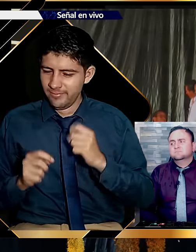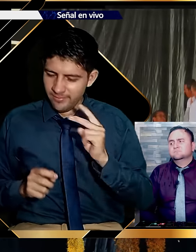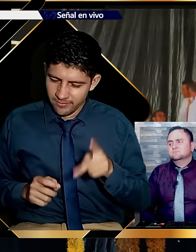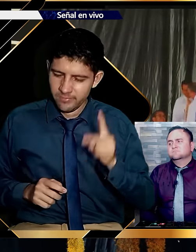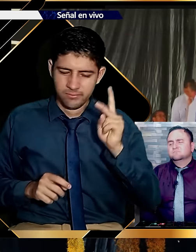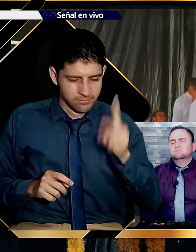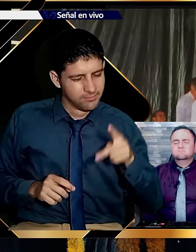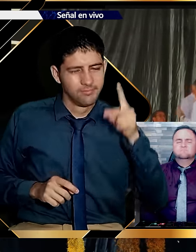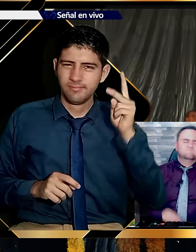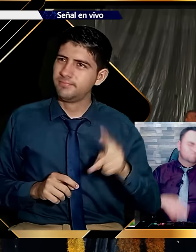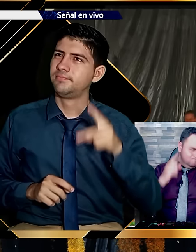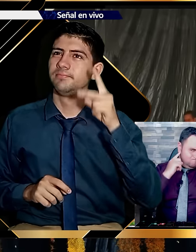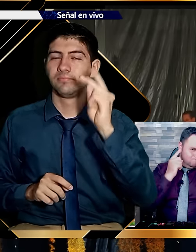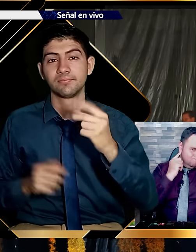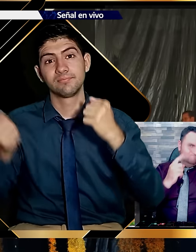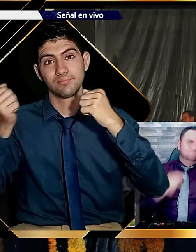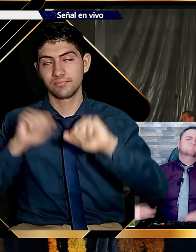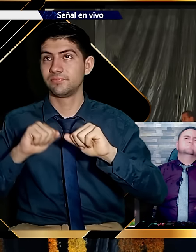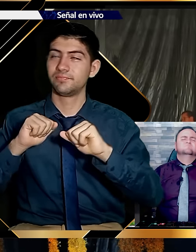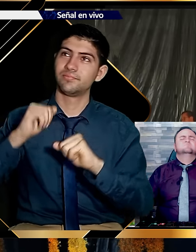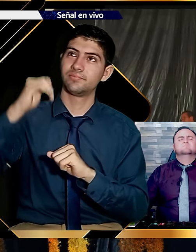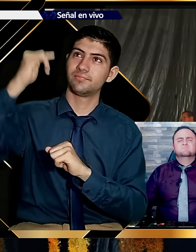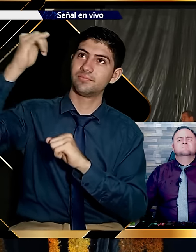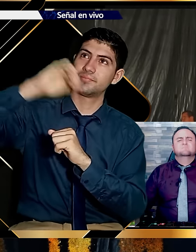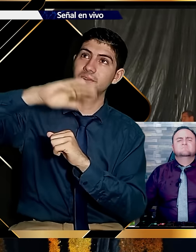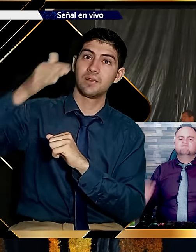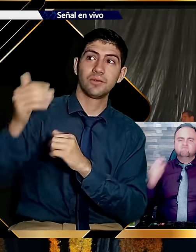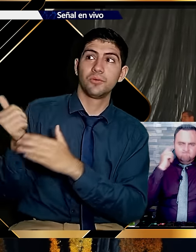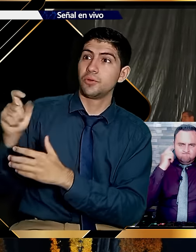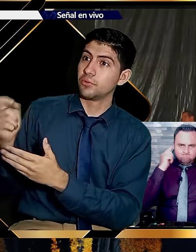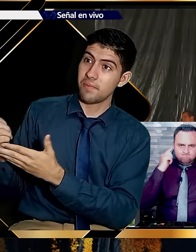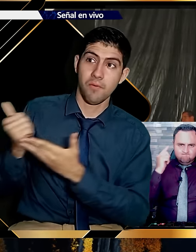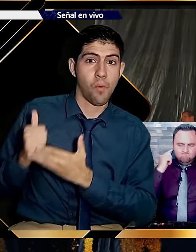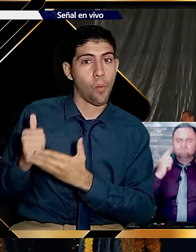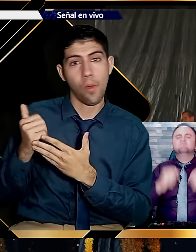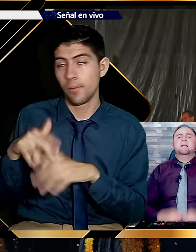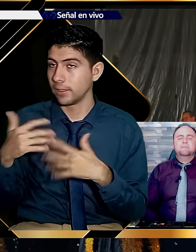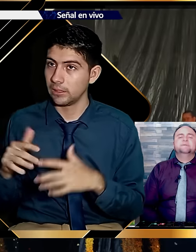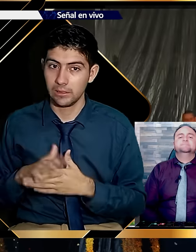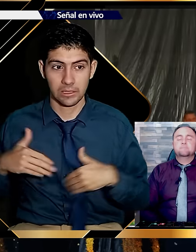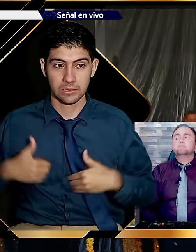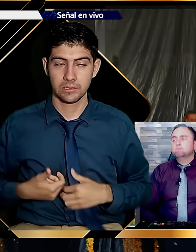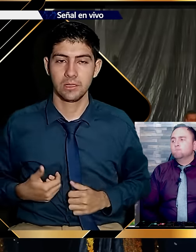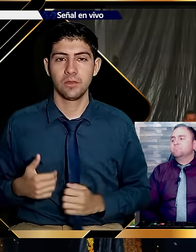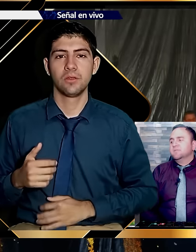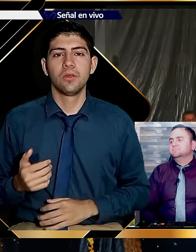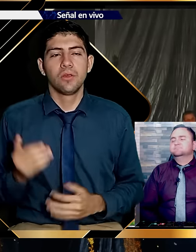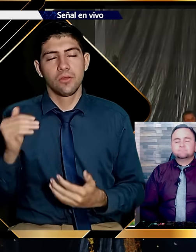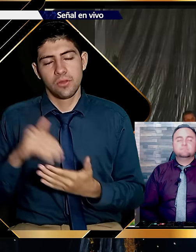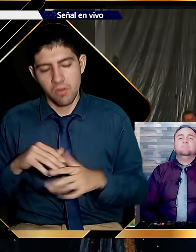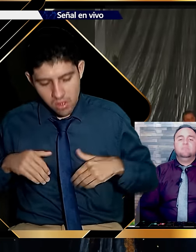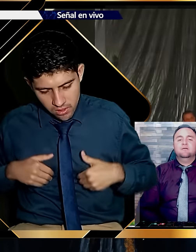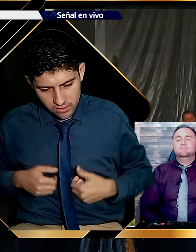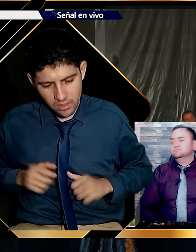me hizo llegar hasta allá. Me dijo, no traigo, no trajimos lazo. Dije, uy, yo necesito ayuda, hermano. Y reposeé